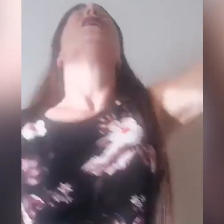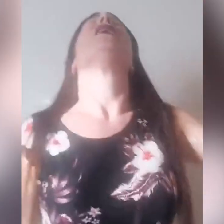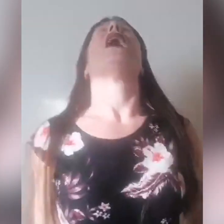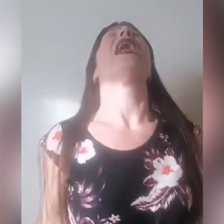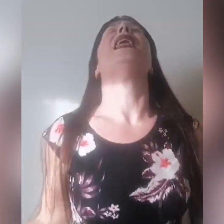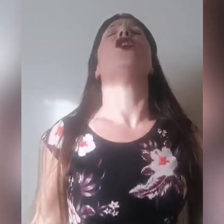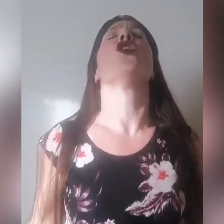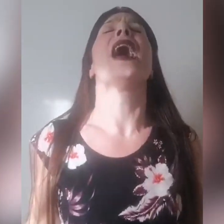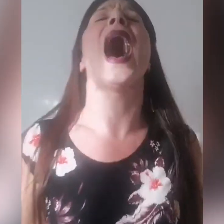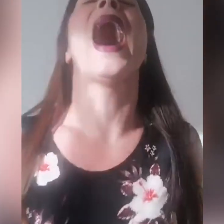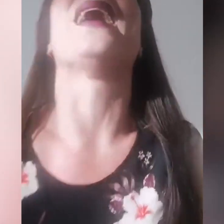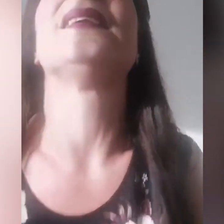Alleluia!